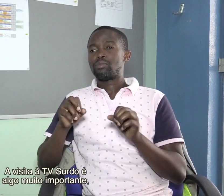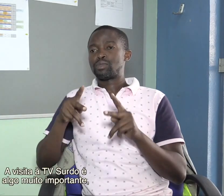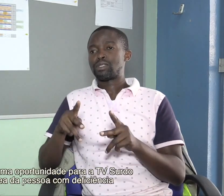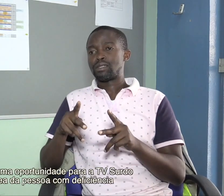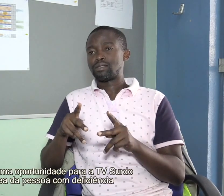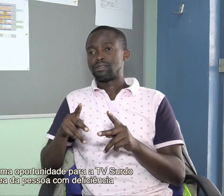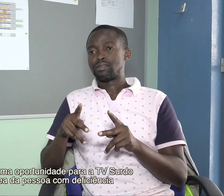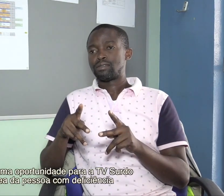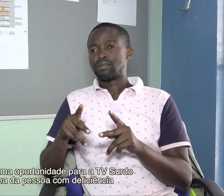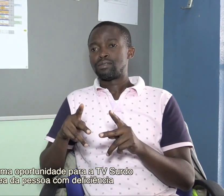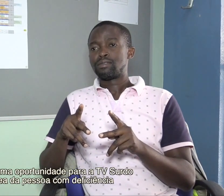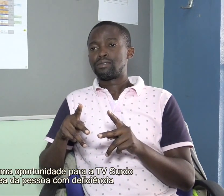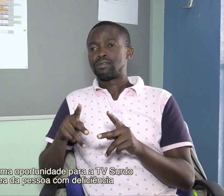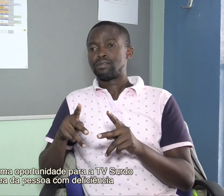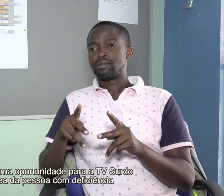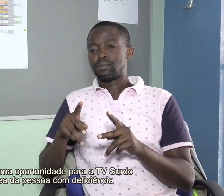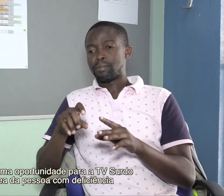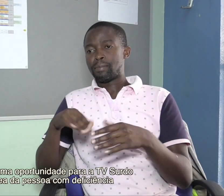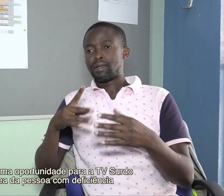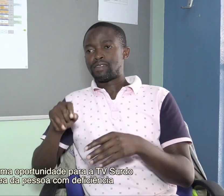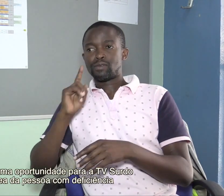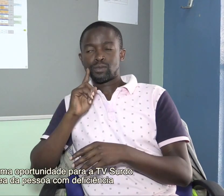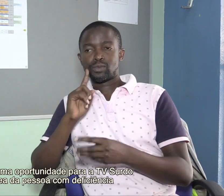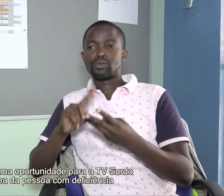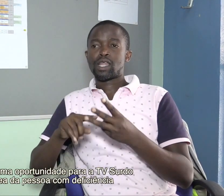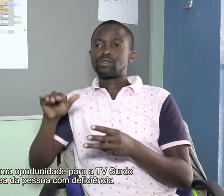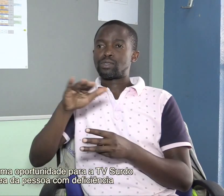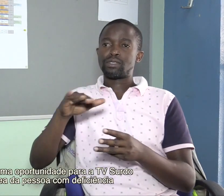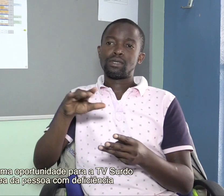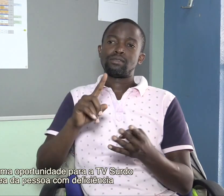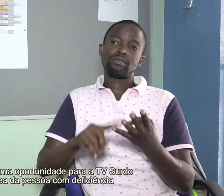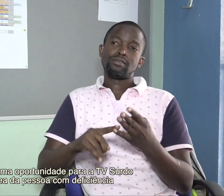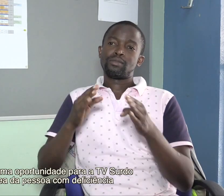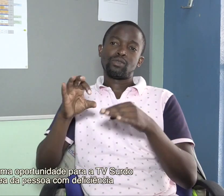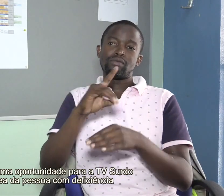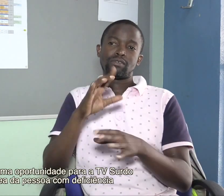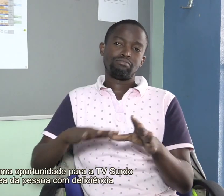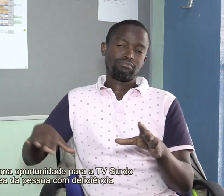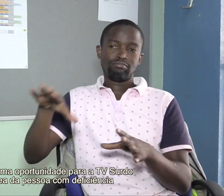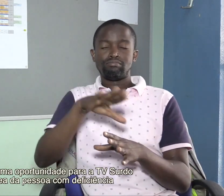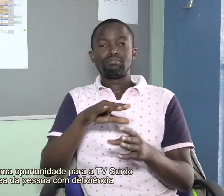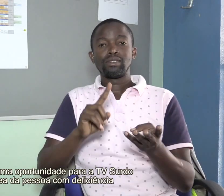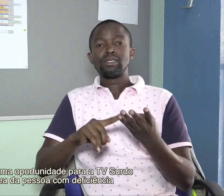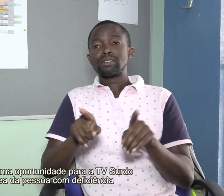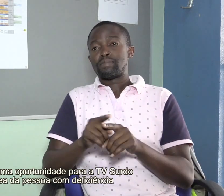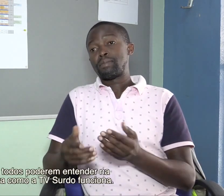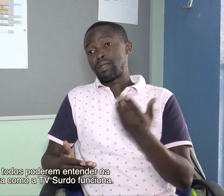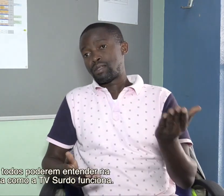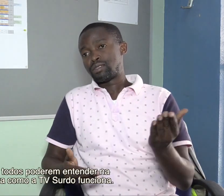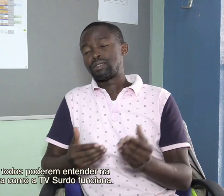boas, porque também é uma grande oportunidade para a TV Surdo na área das pessoas com